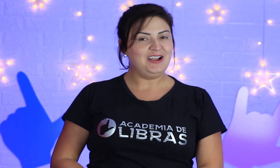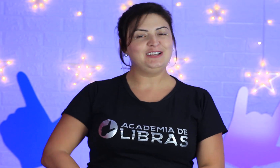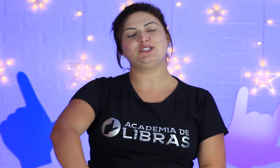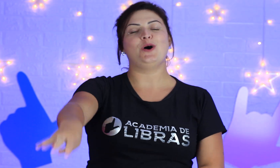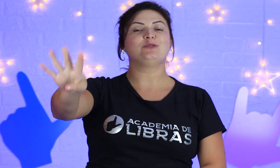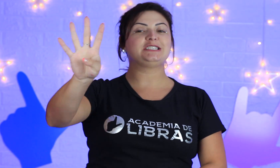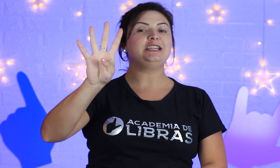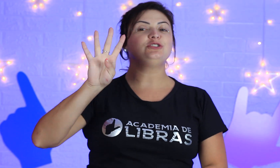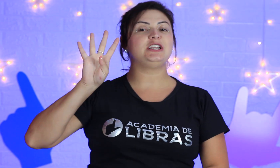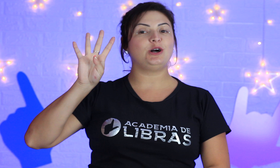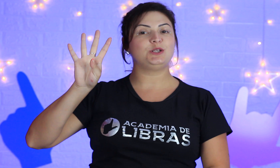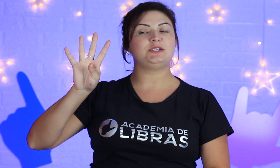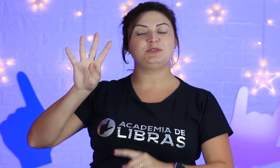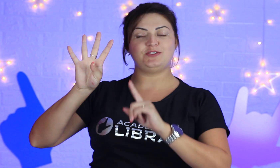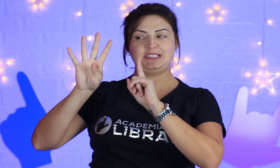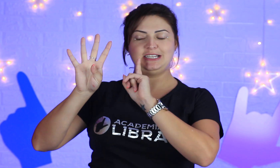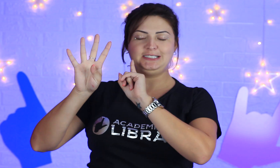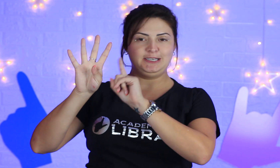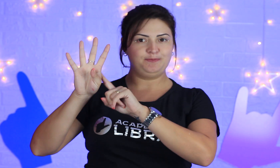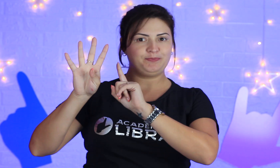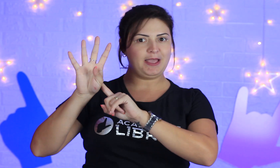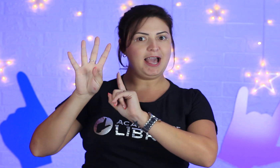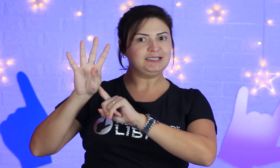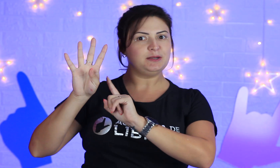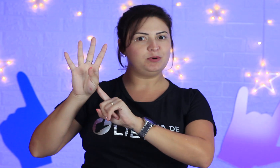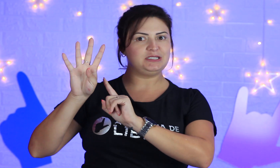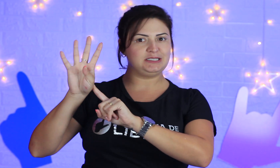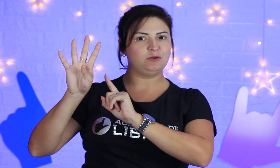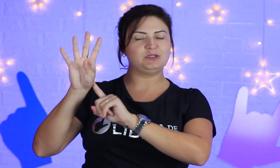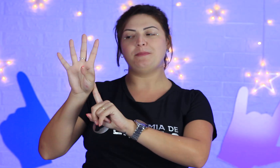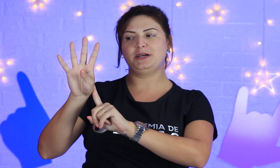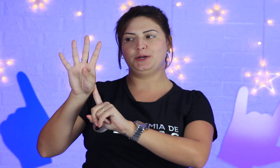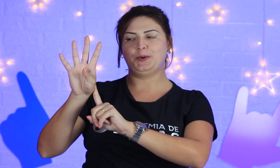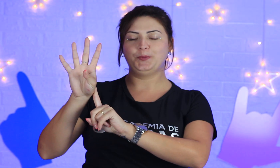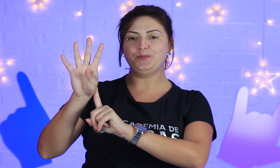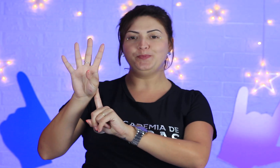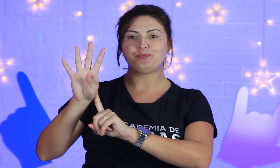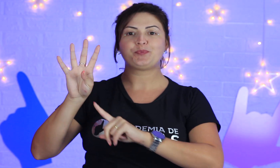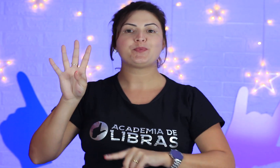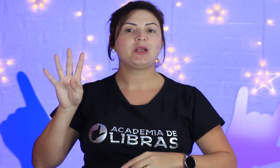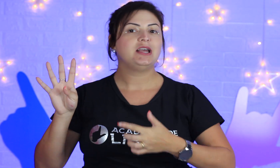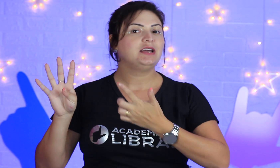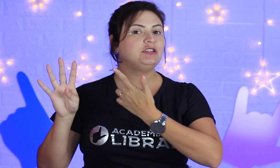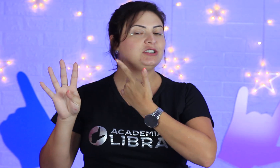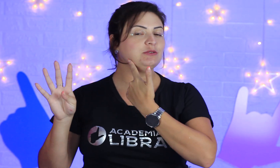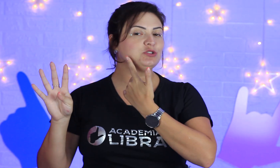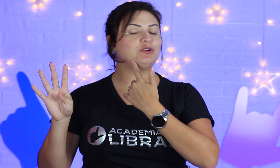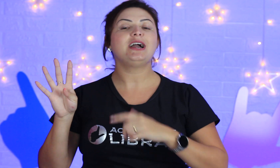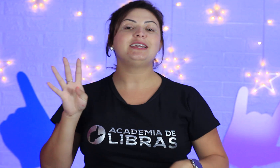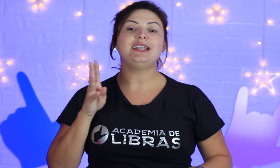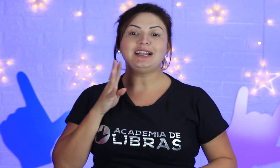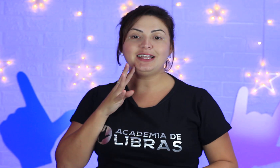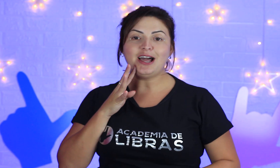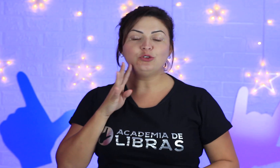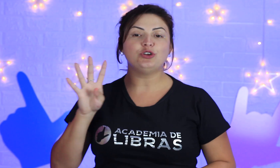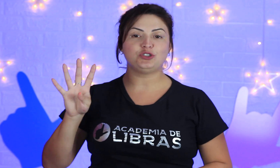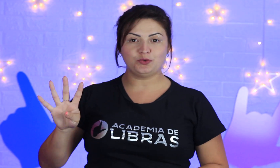olha só, o sinal de legal nós vamos fazer assim, essa posição da mão e nós vamos tocar aqui a lateral do nosso